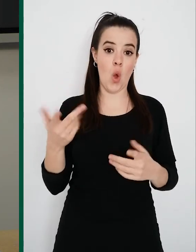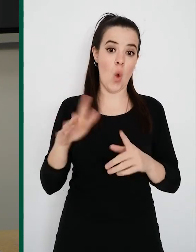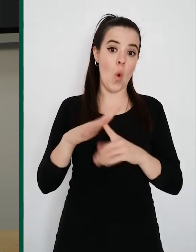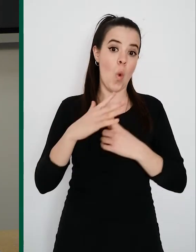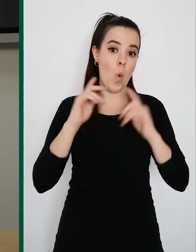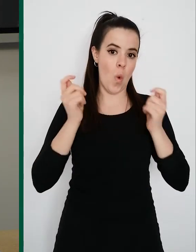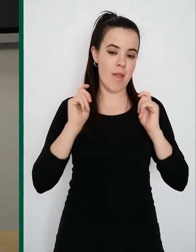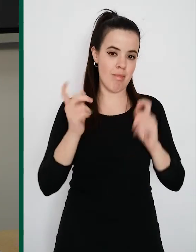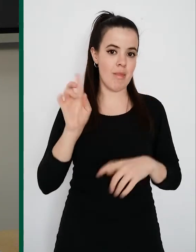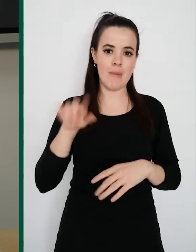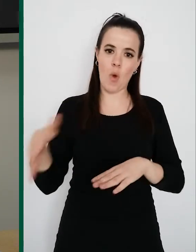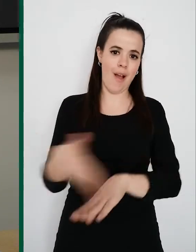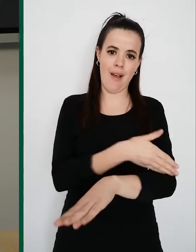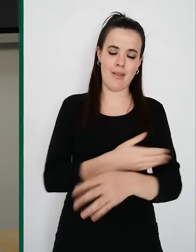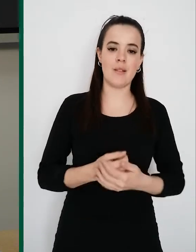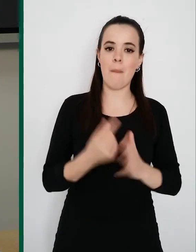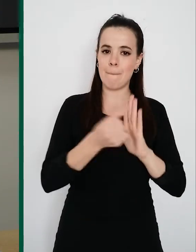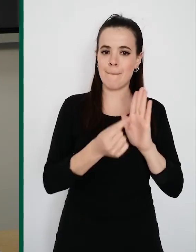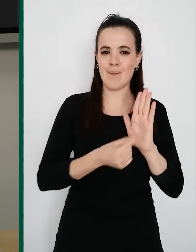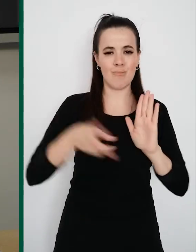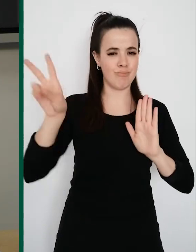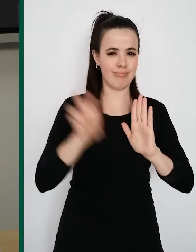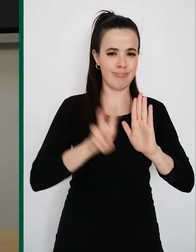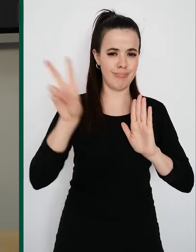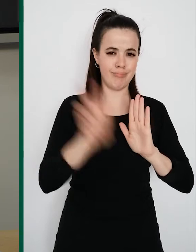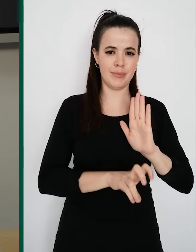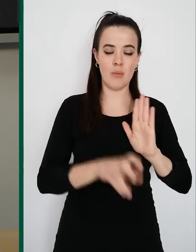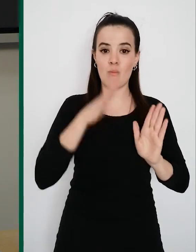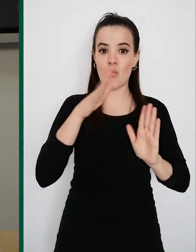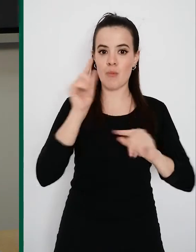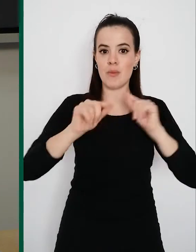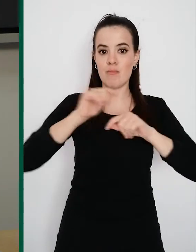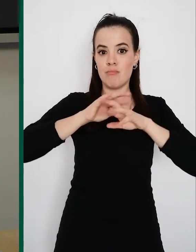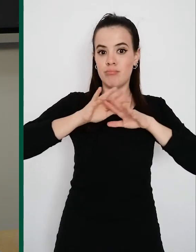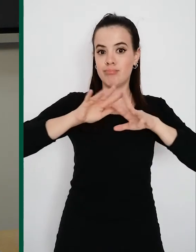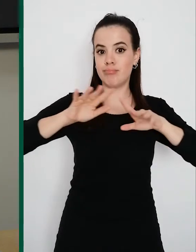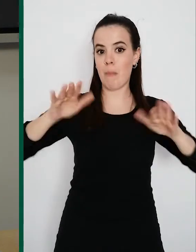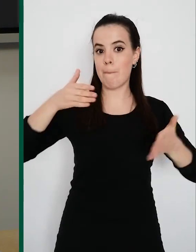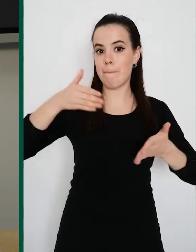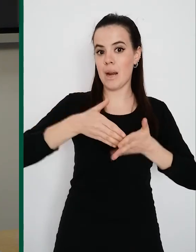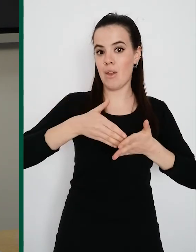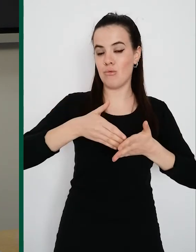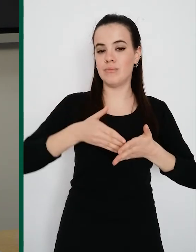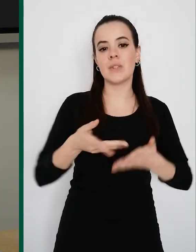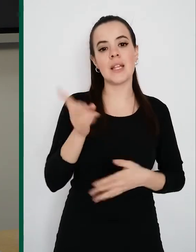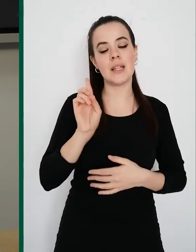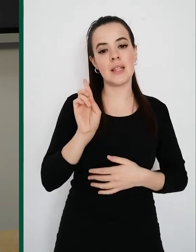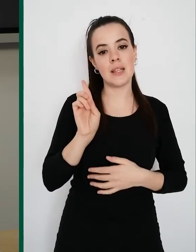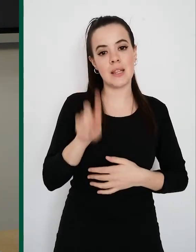extremadamente eficaz. No solo se ha paralizado la cadena de transmisión, también ha permitido mantener o incluso mejorar el